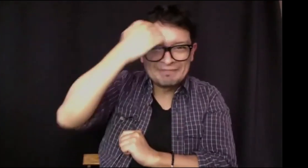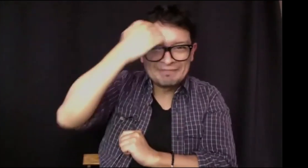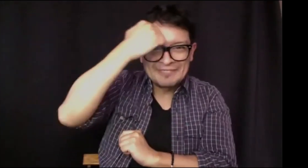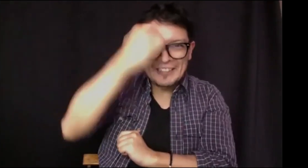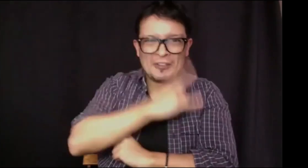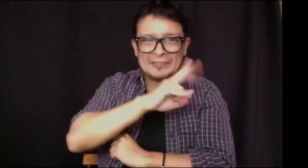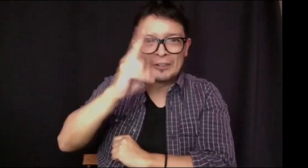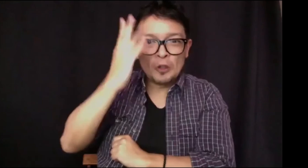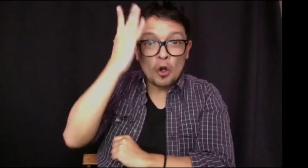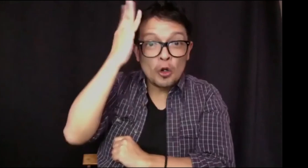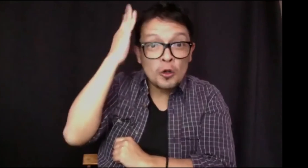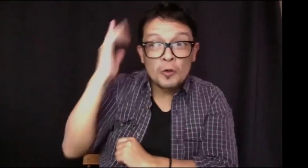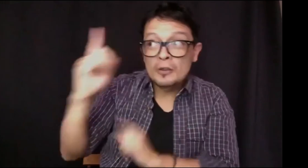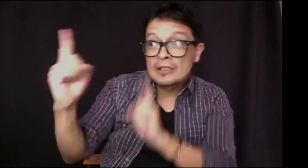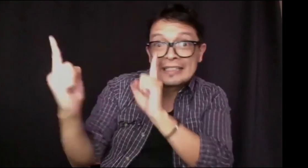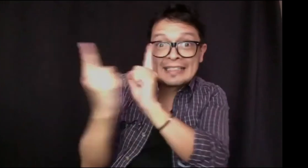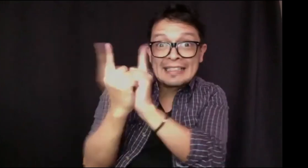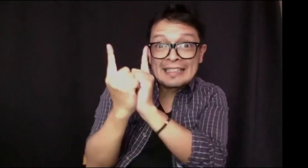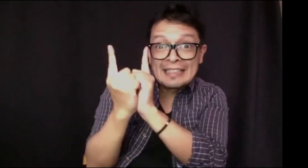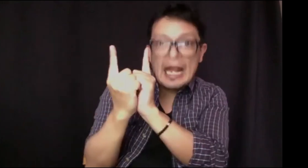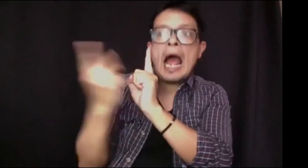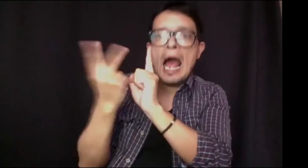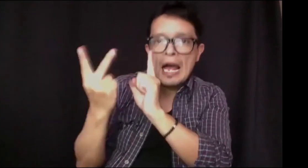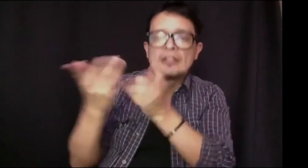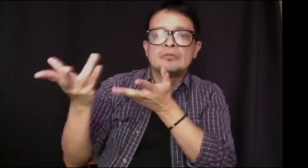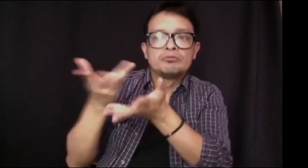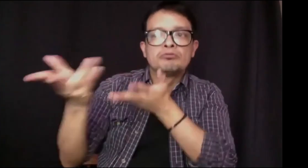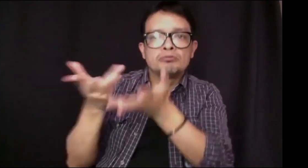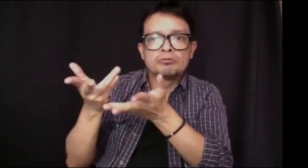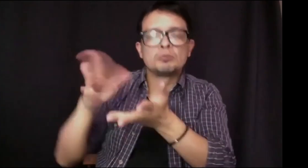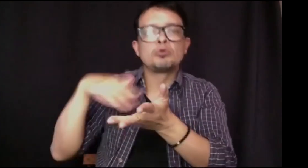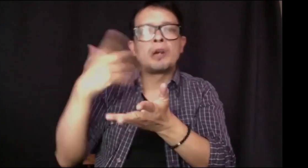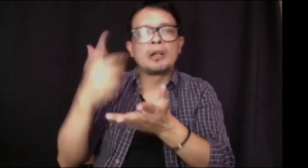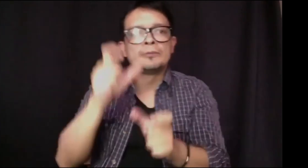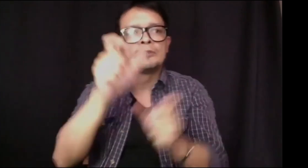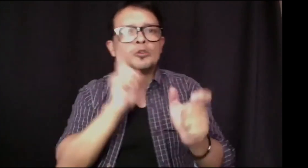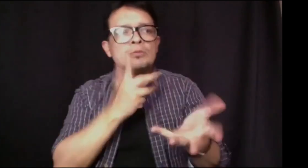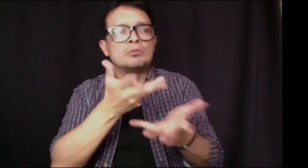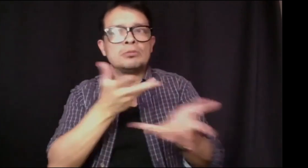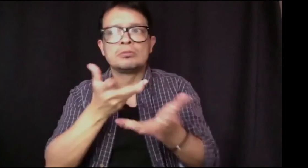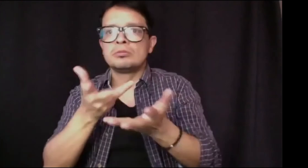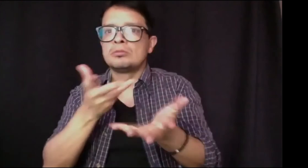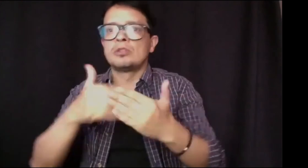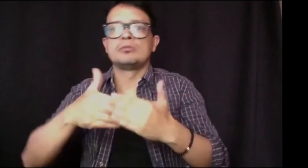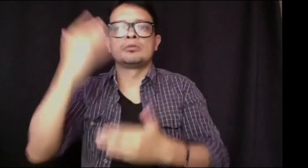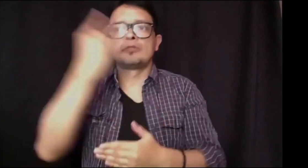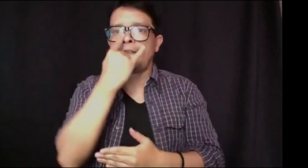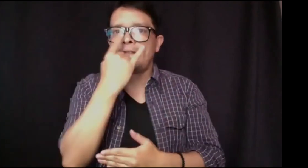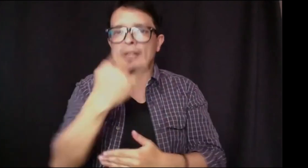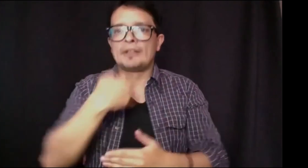en el INSOR. Conocí también al profesor Bionel Tobar. Me encontré con él. Empecé a interactuar con él. Vi que